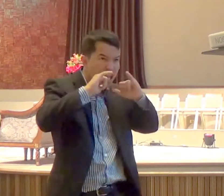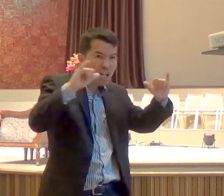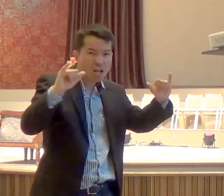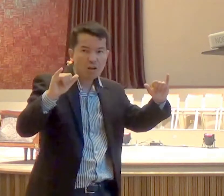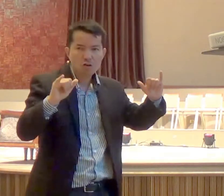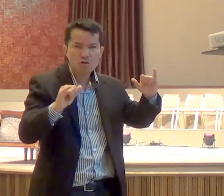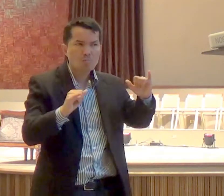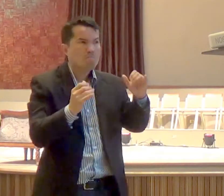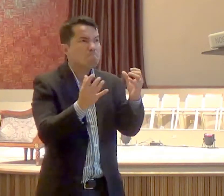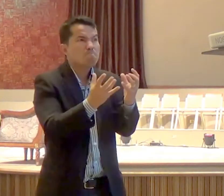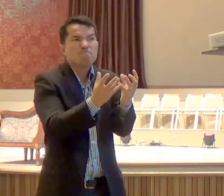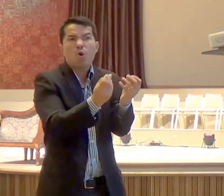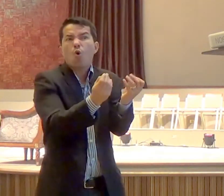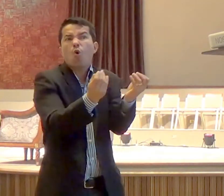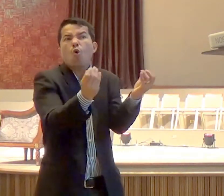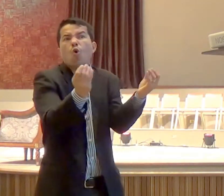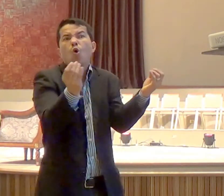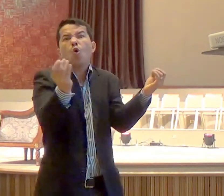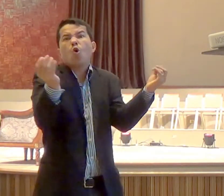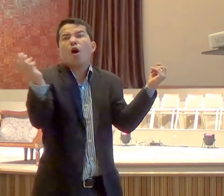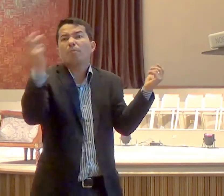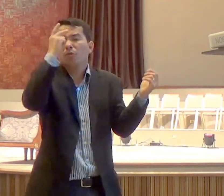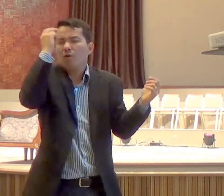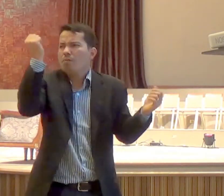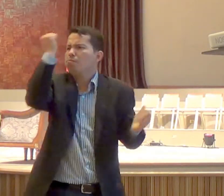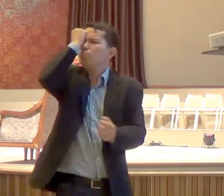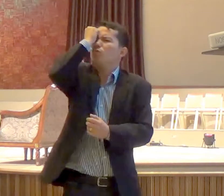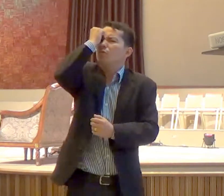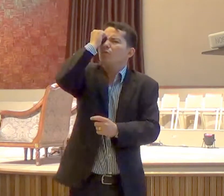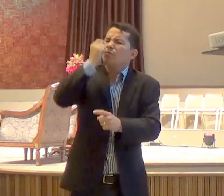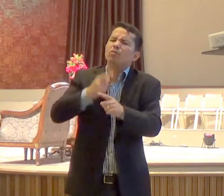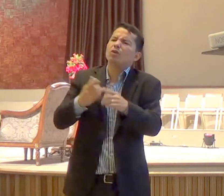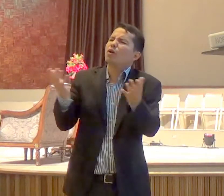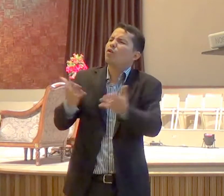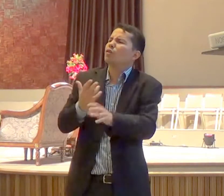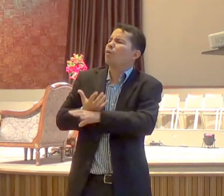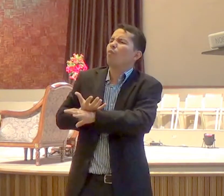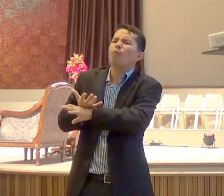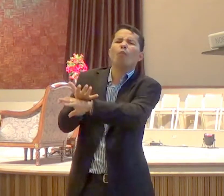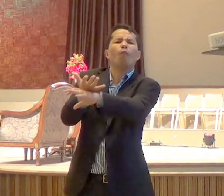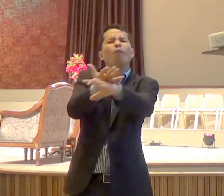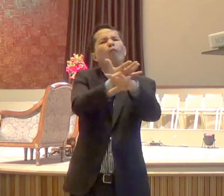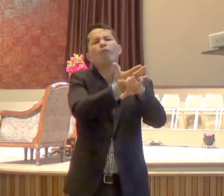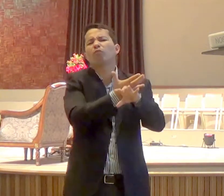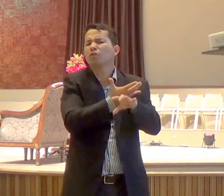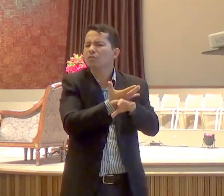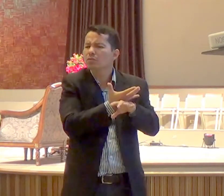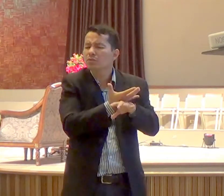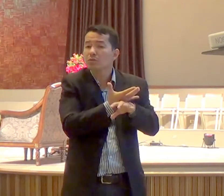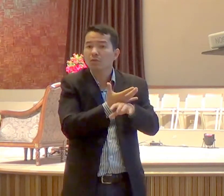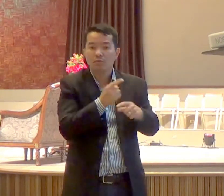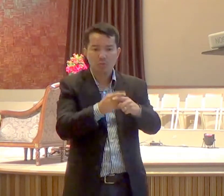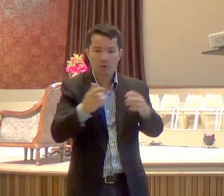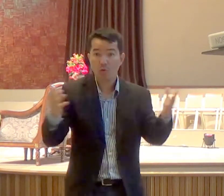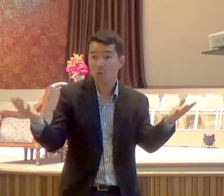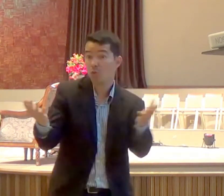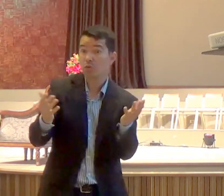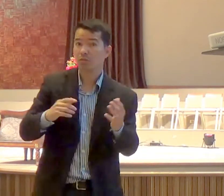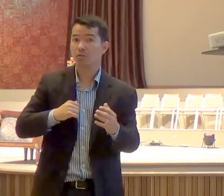hoje, por que se não converte ninguém? Porque hoje pregam-se palavras e